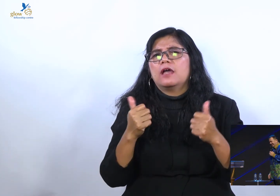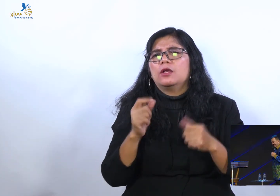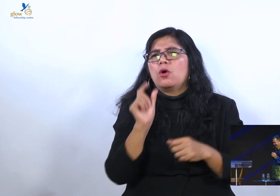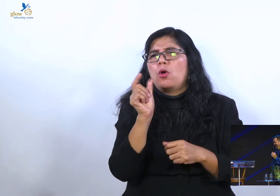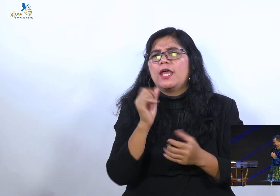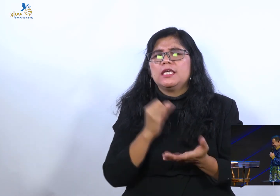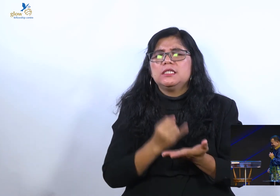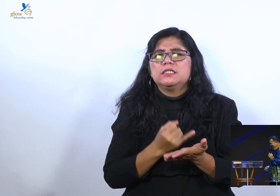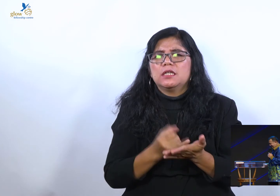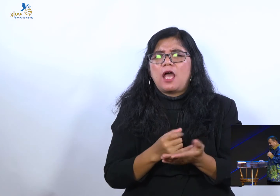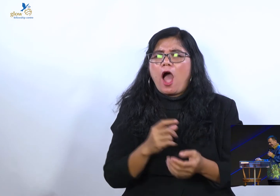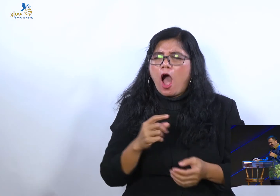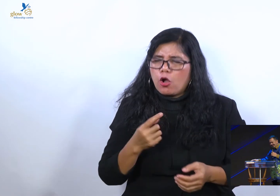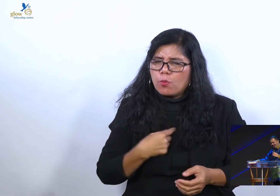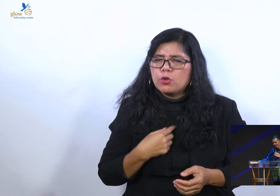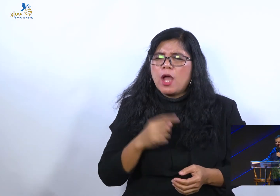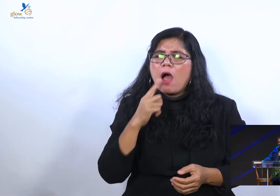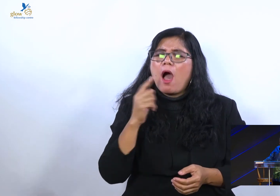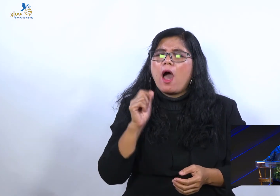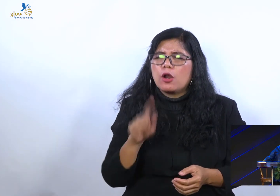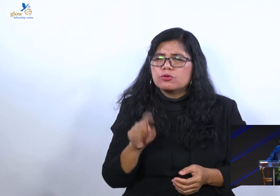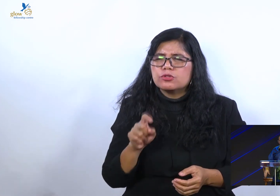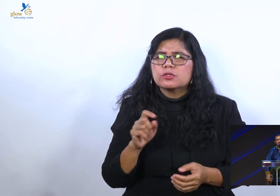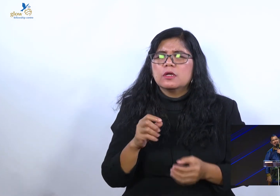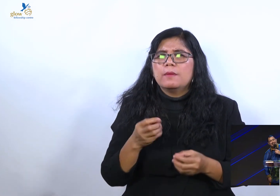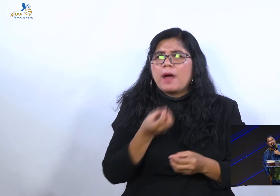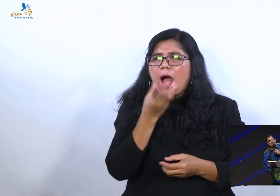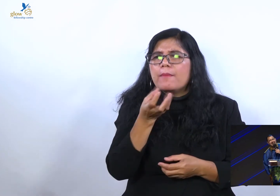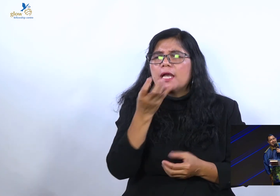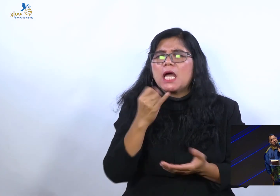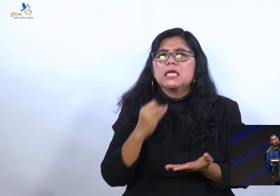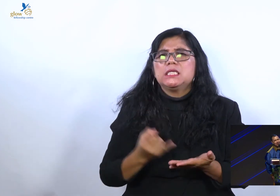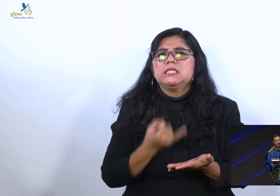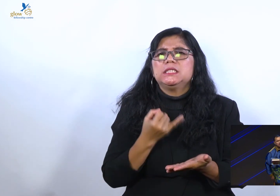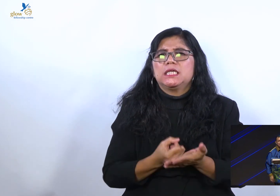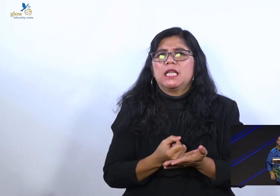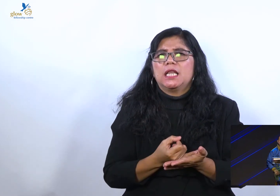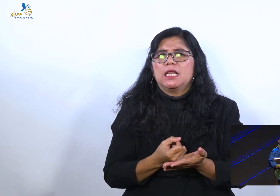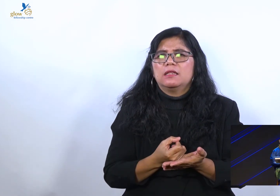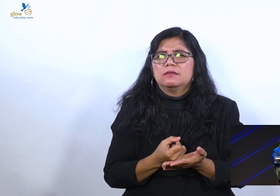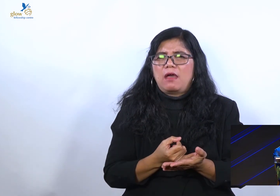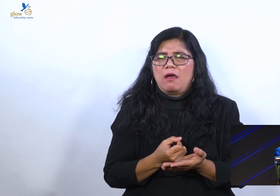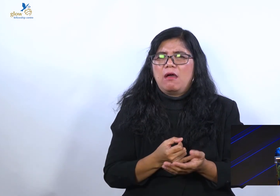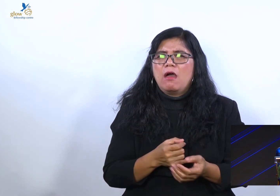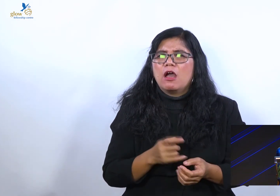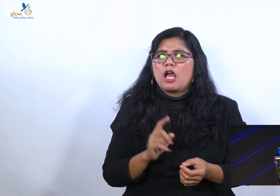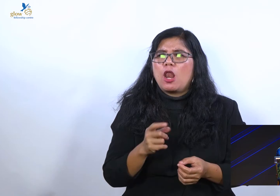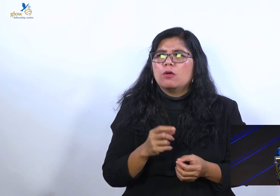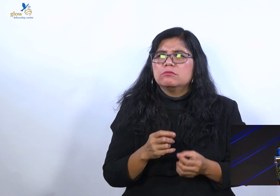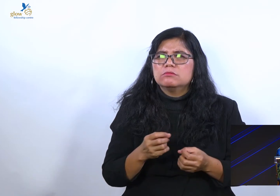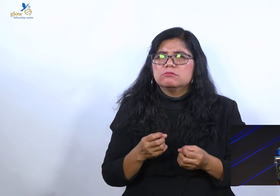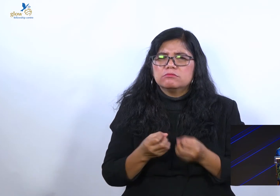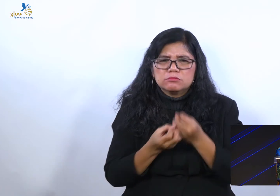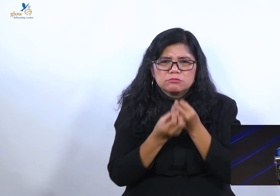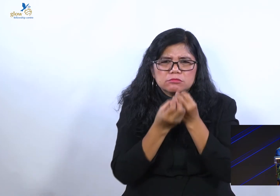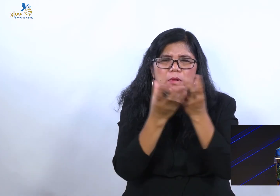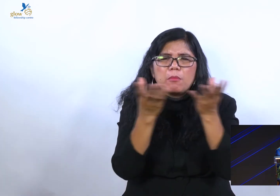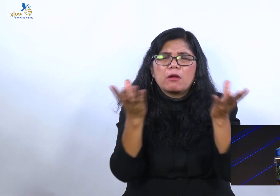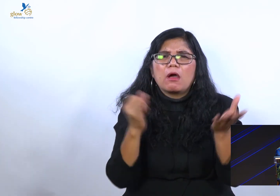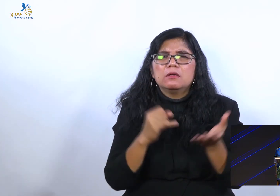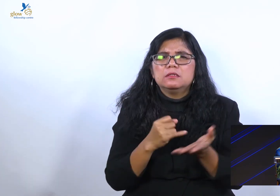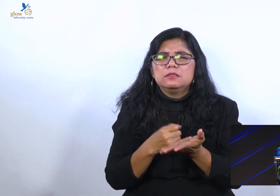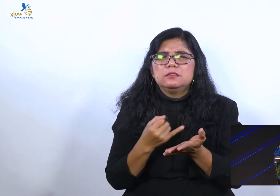saya. Orang yang sudah diselamatkan tapi tidak mau mengabarkan injil adalah orang-orang egois. Saya mengerti.